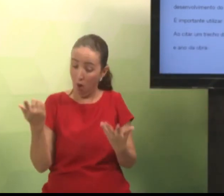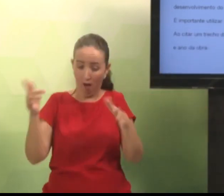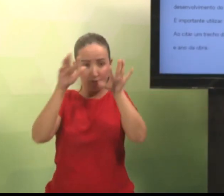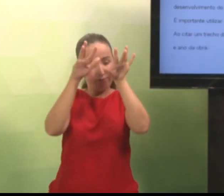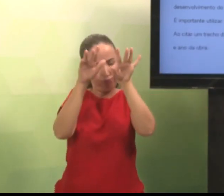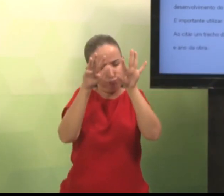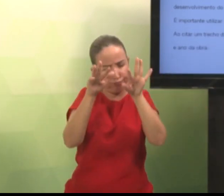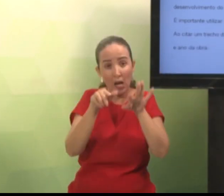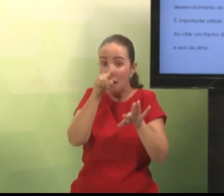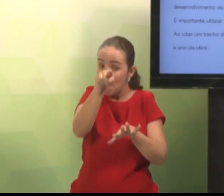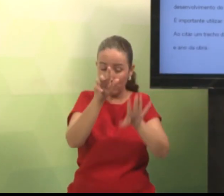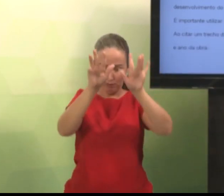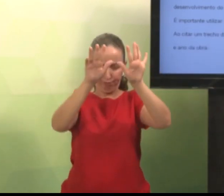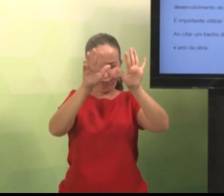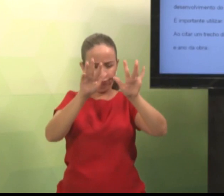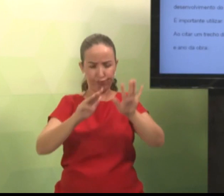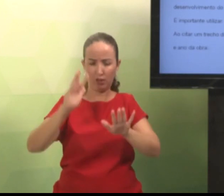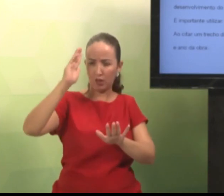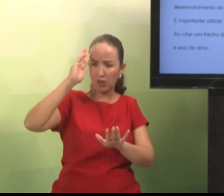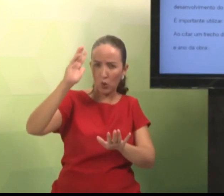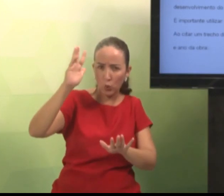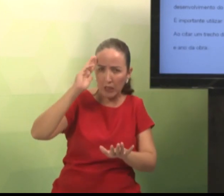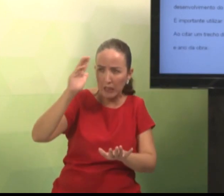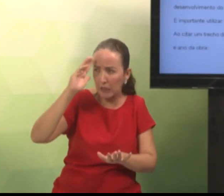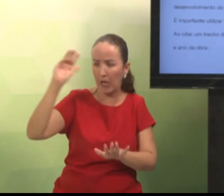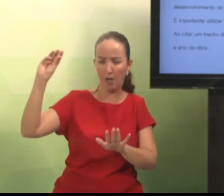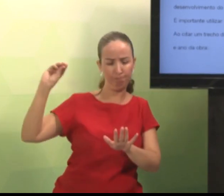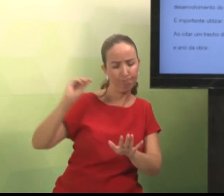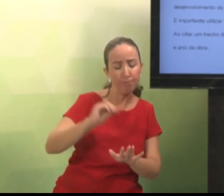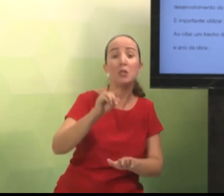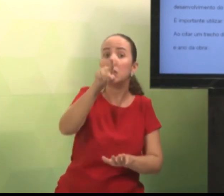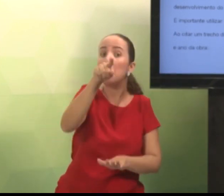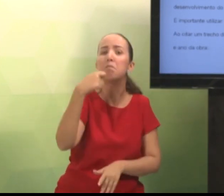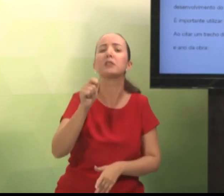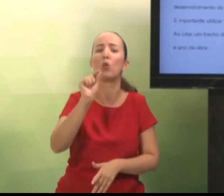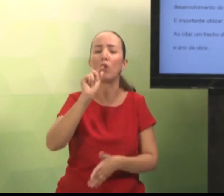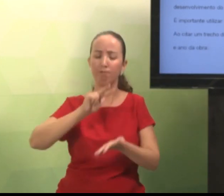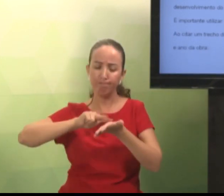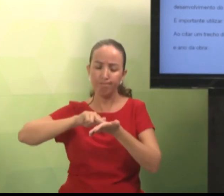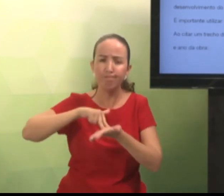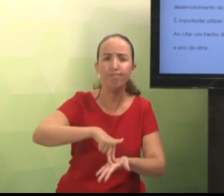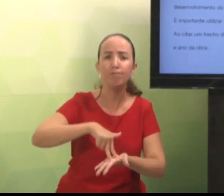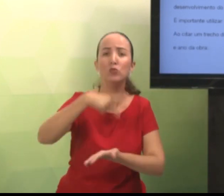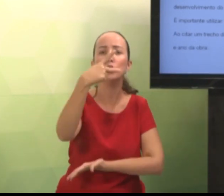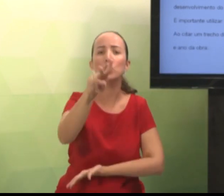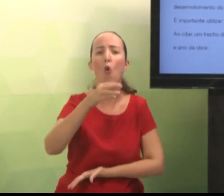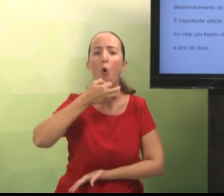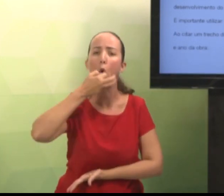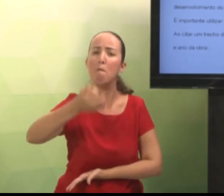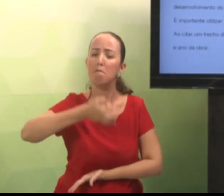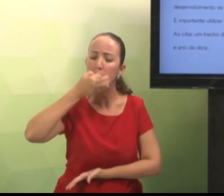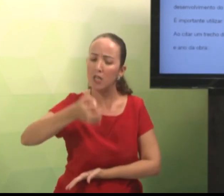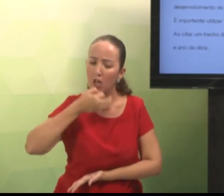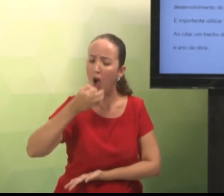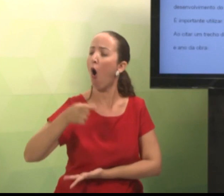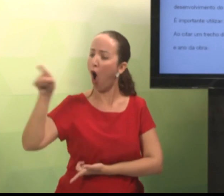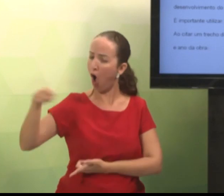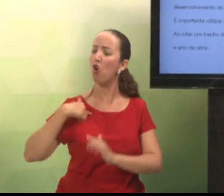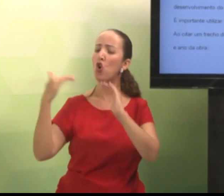Abra o seu campo de visão, de pesquisa. E desenvolva a sua teoria. Então, é a sua opinião que deve